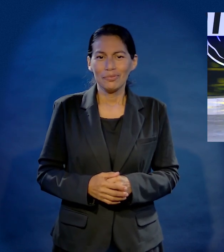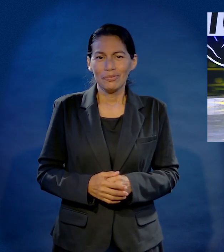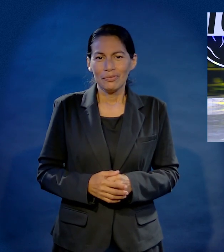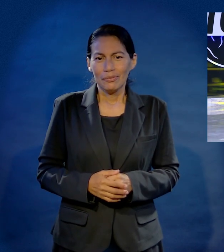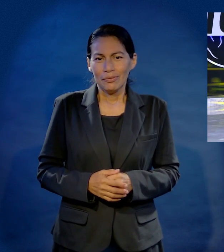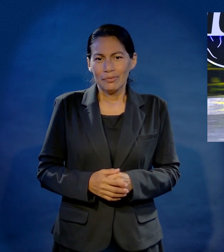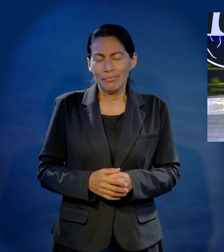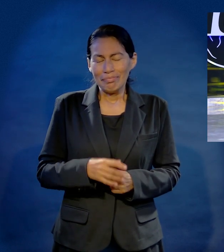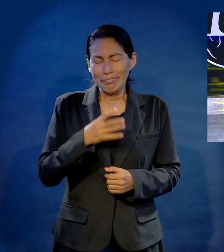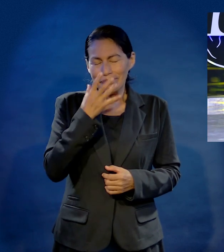Cristo.